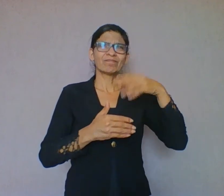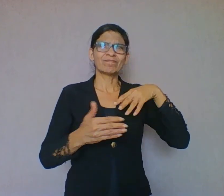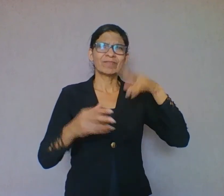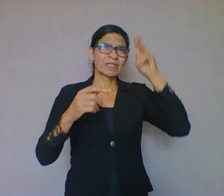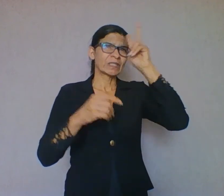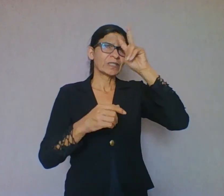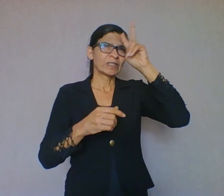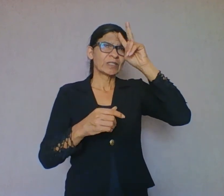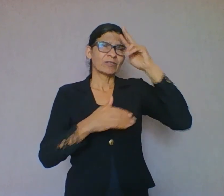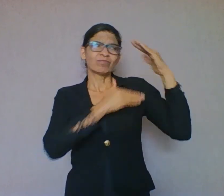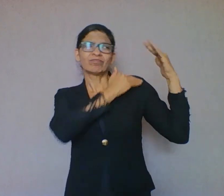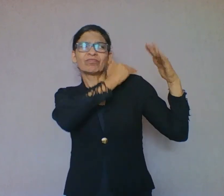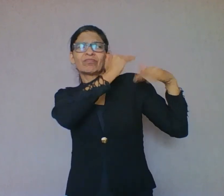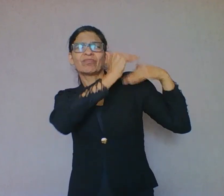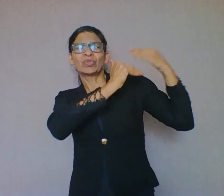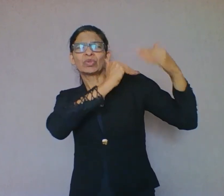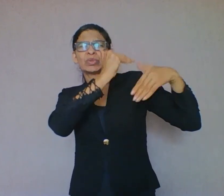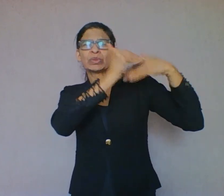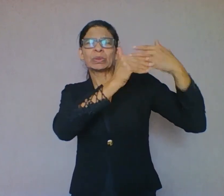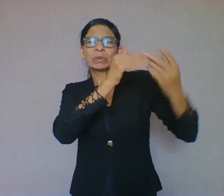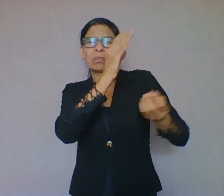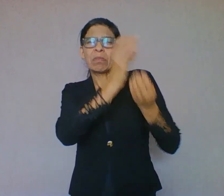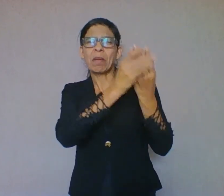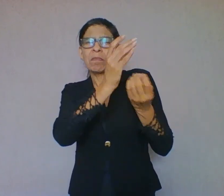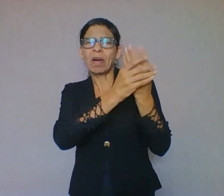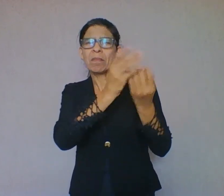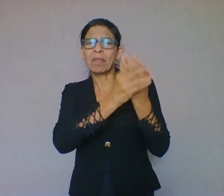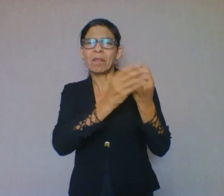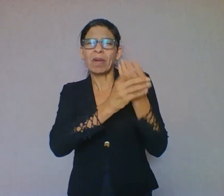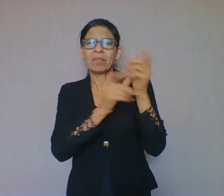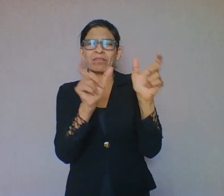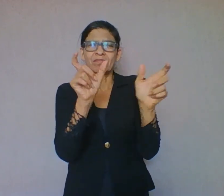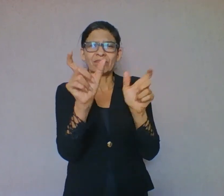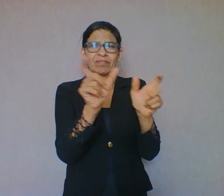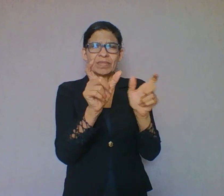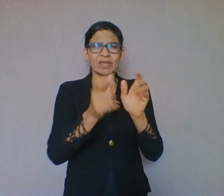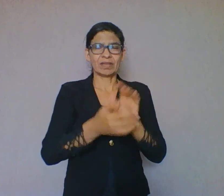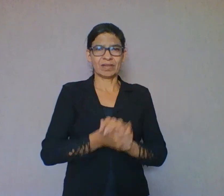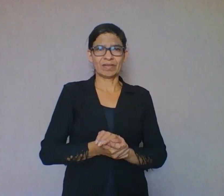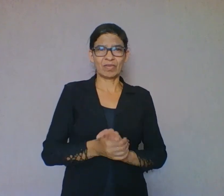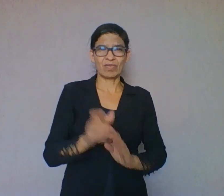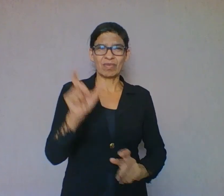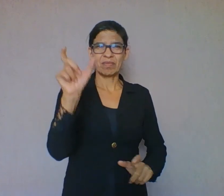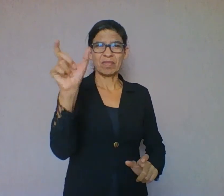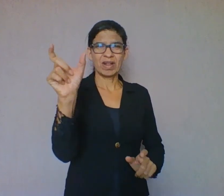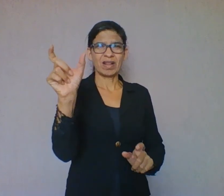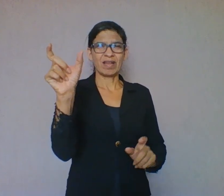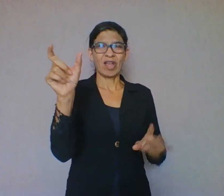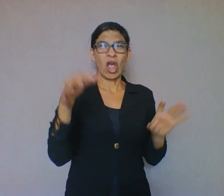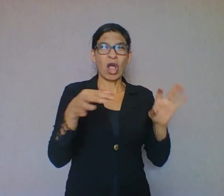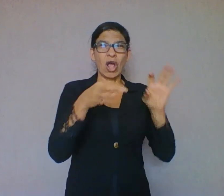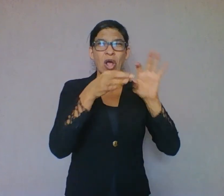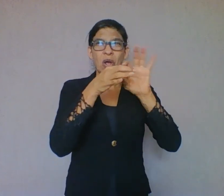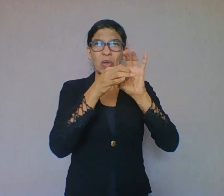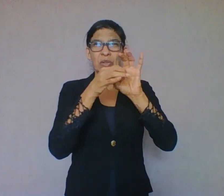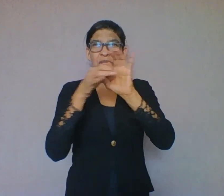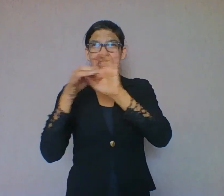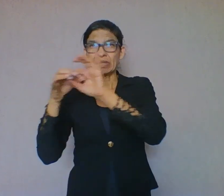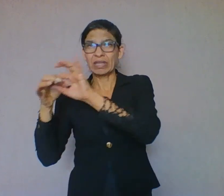são produzidas. Uma mesma palavra, em diferentes contextos e ditas por pessoas diferentes, assume sentidos